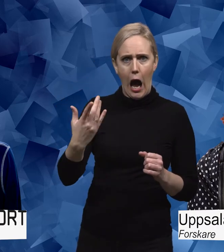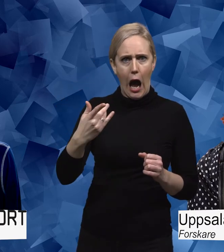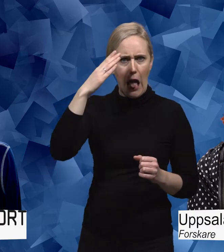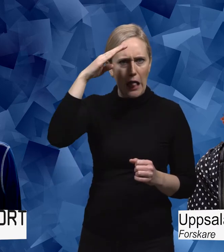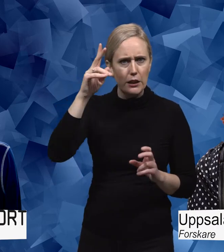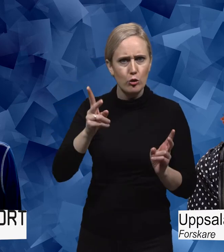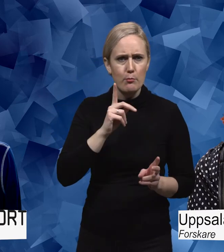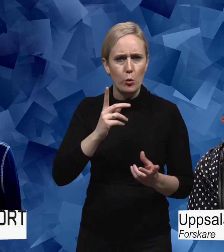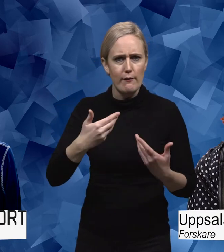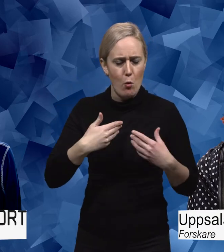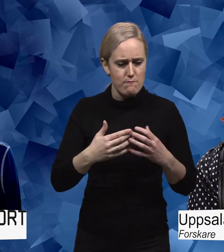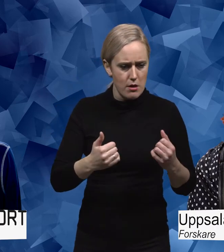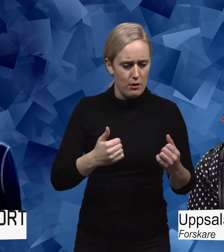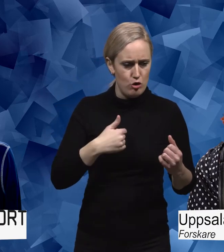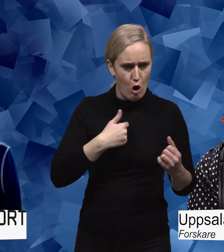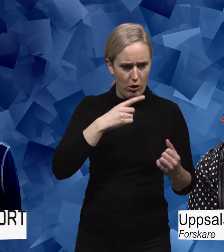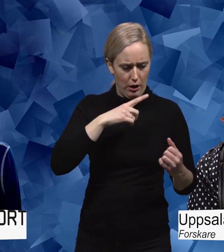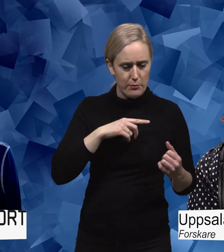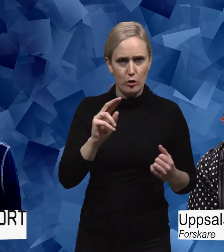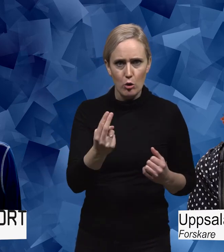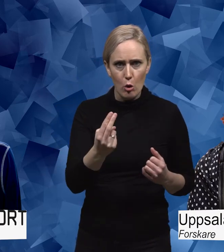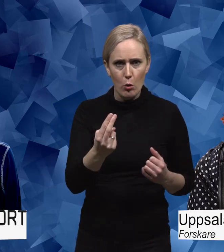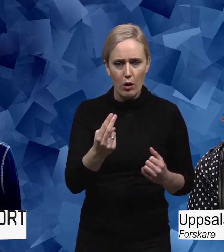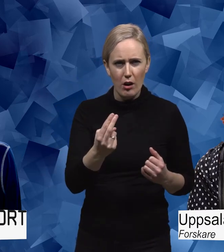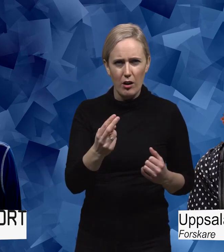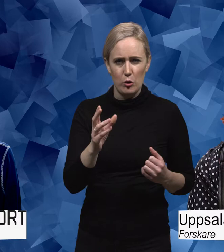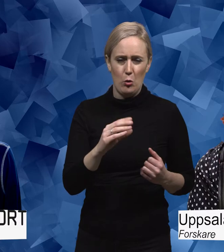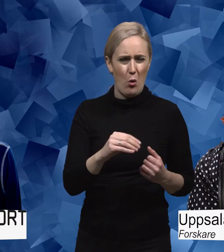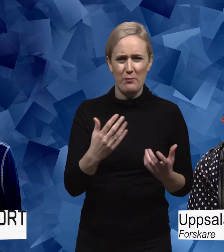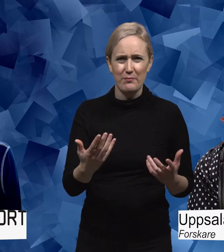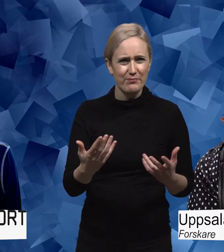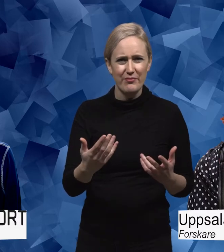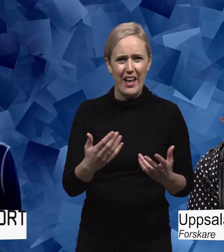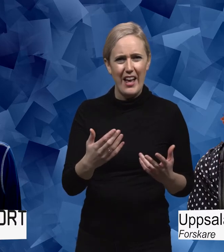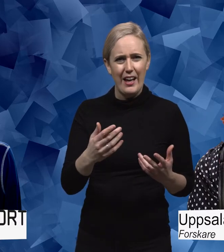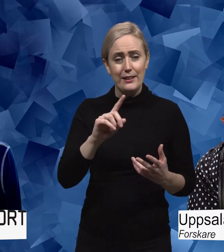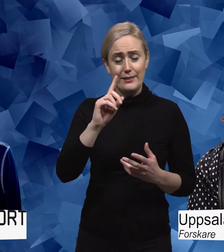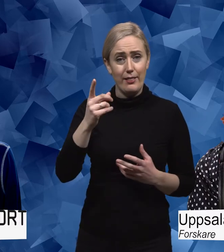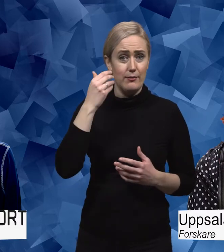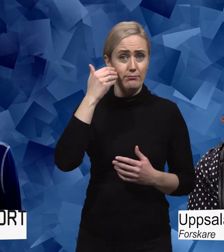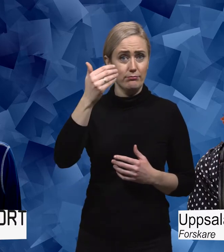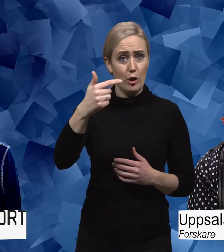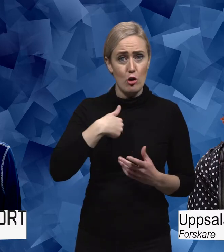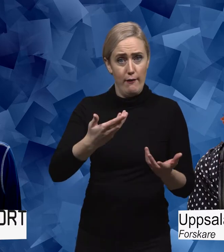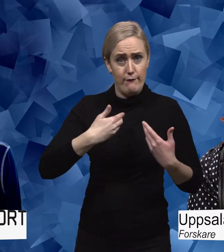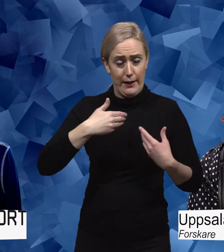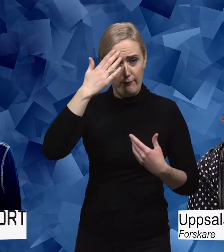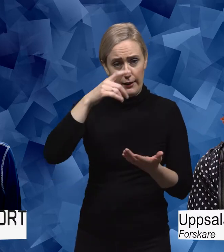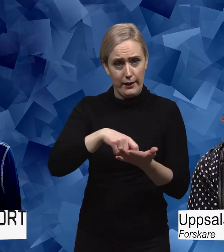jag själv såg en, när jag fick höra att jag hade Parkinson långt senare, såg framför mig en gammal man som staplade